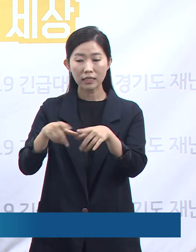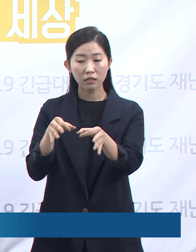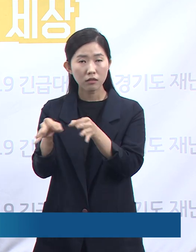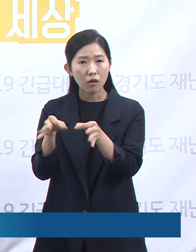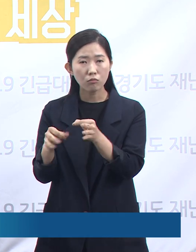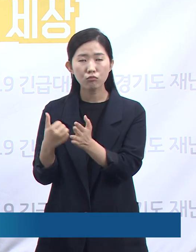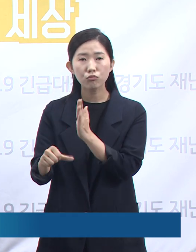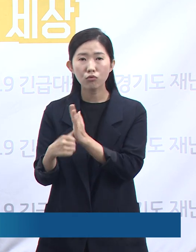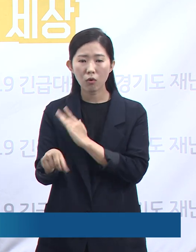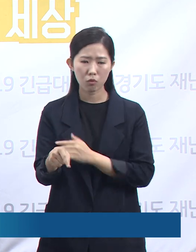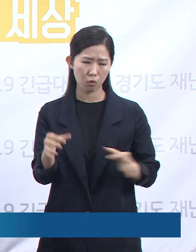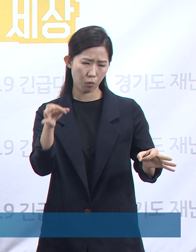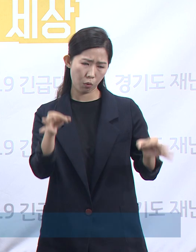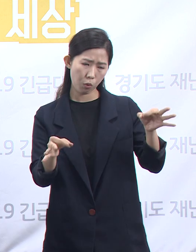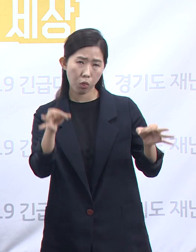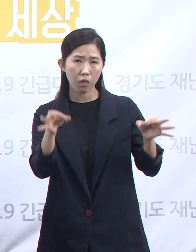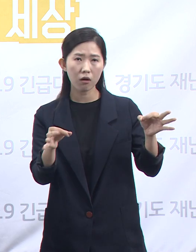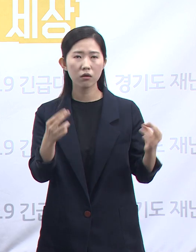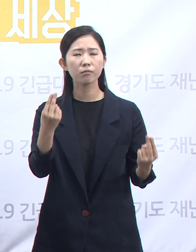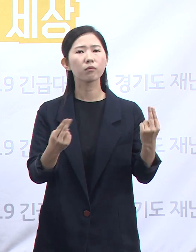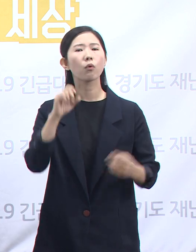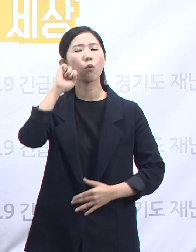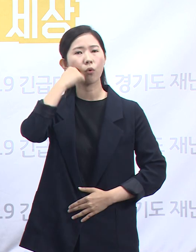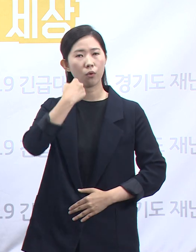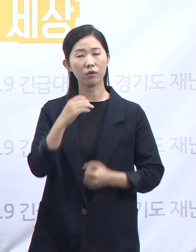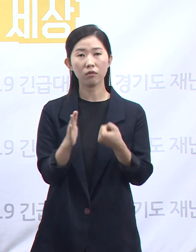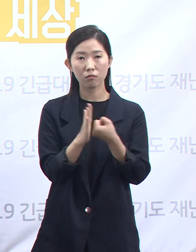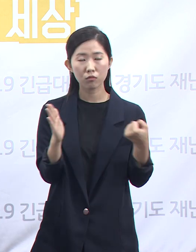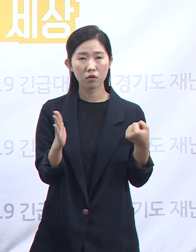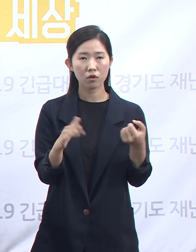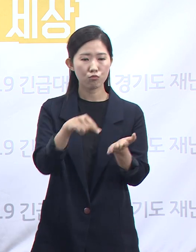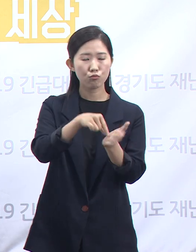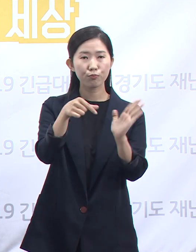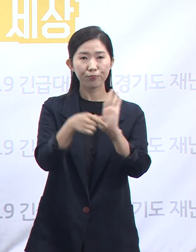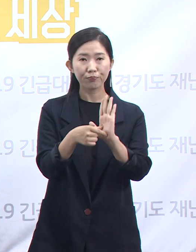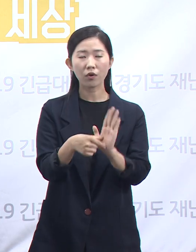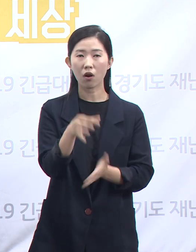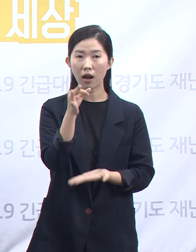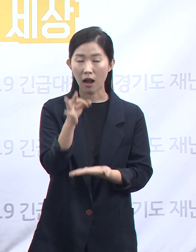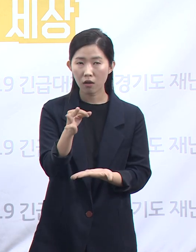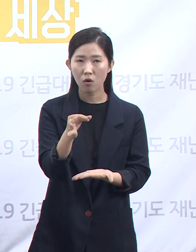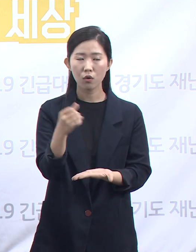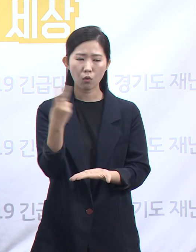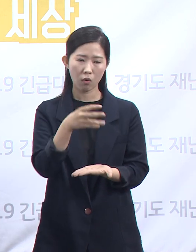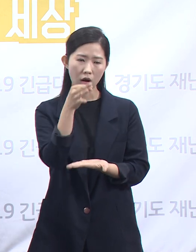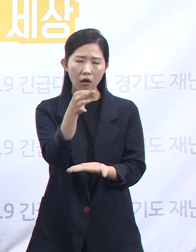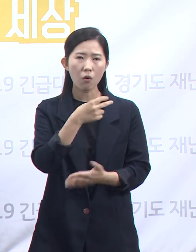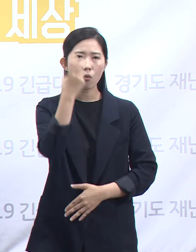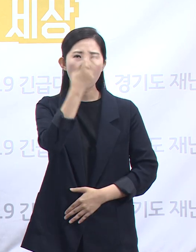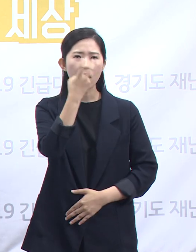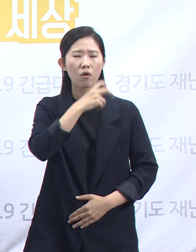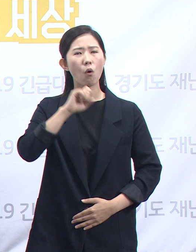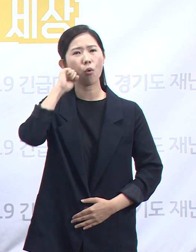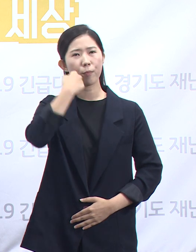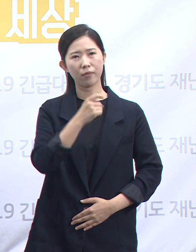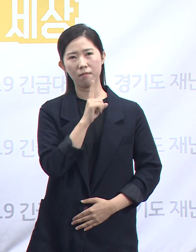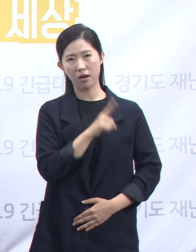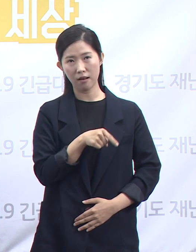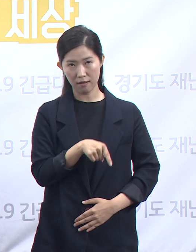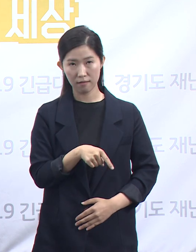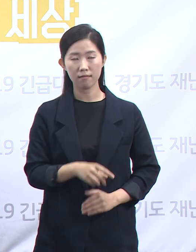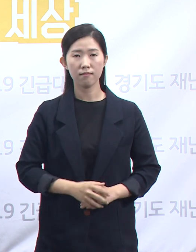곤란하여 적정 수준의 물품과 가격 관리가 어려운 실정이라고 지적한 사실이 있습니다.